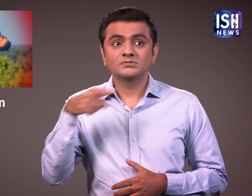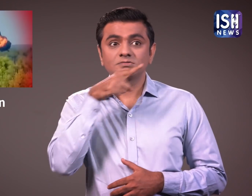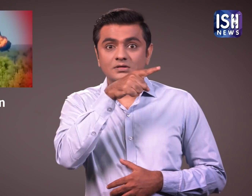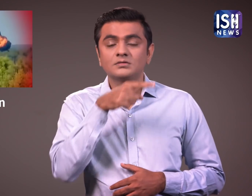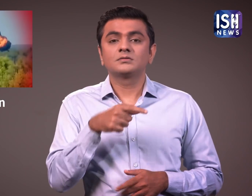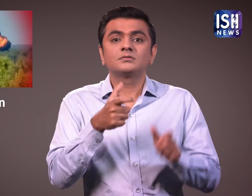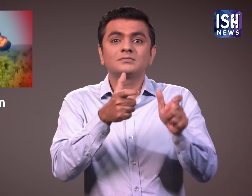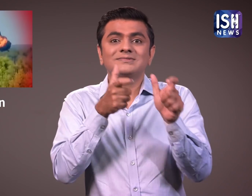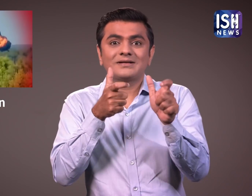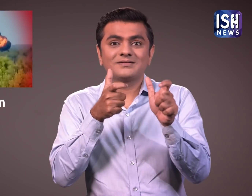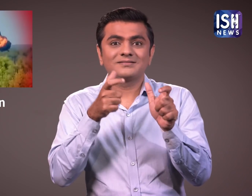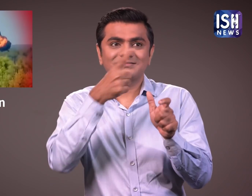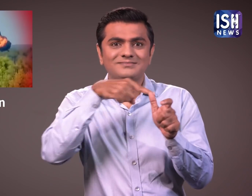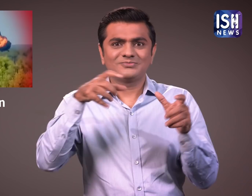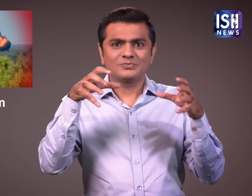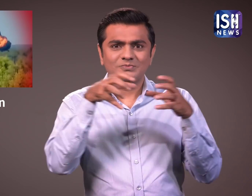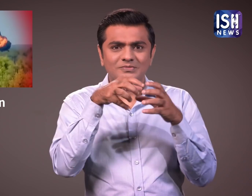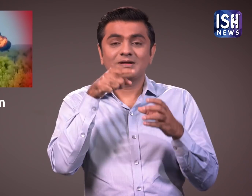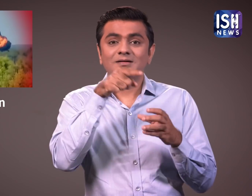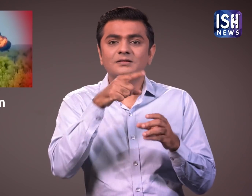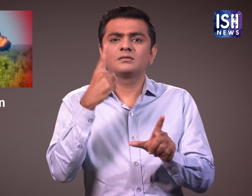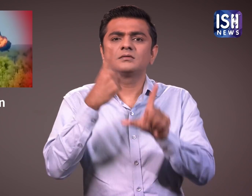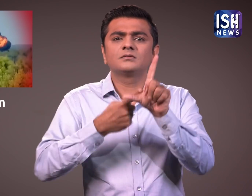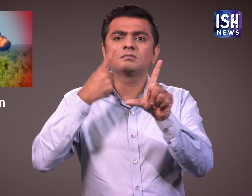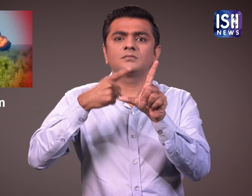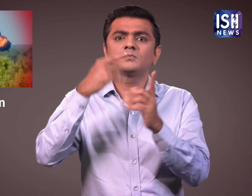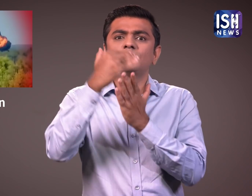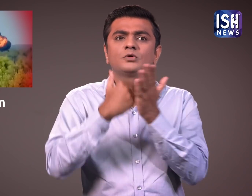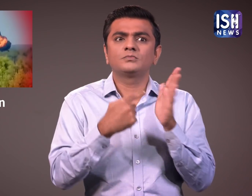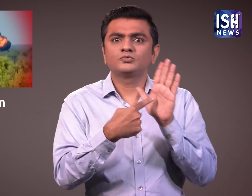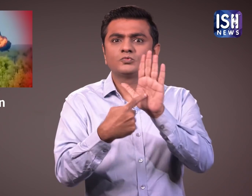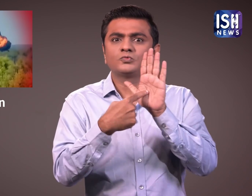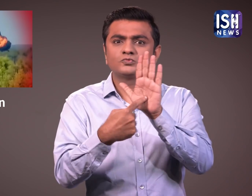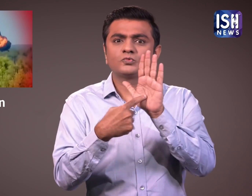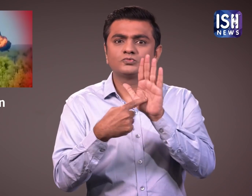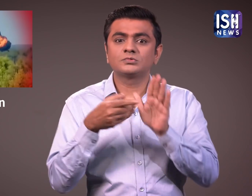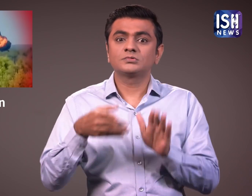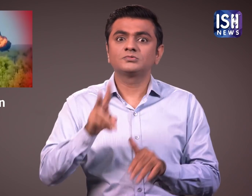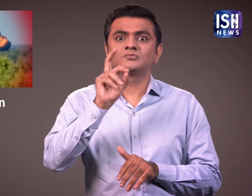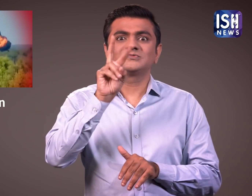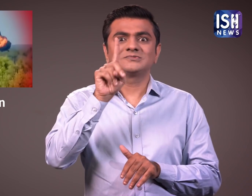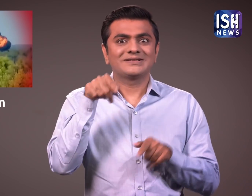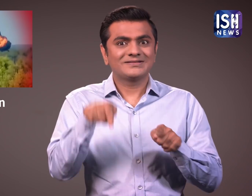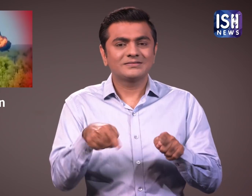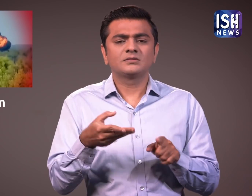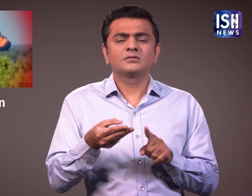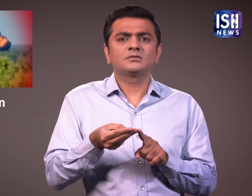सितंबर में आमी 2021 वार्षिक मंच पर विमान का अनावरन किया जाना